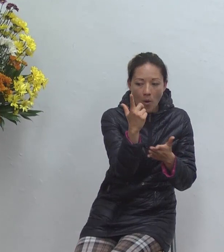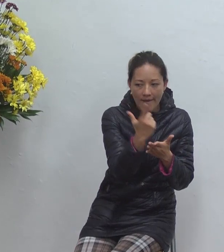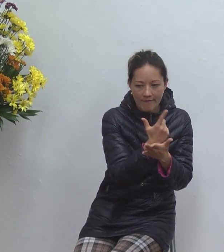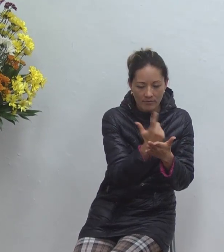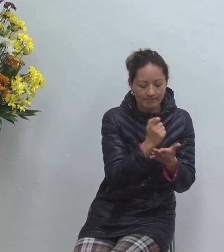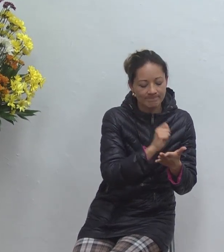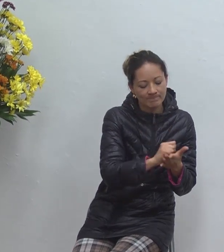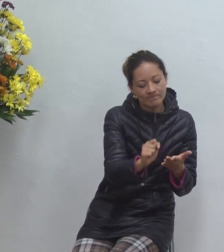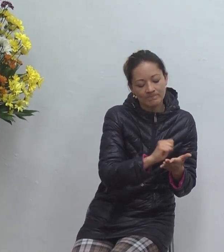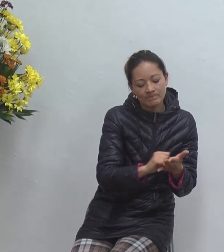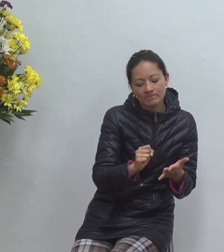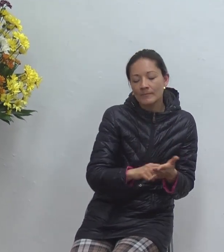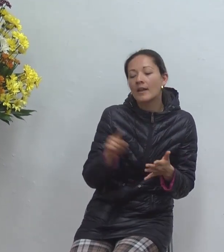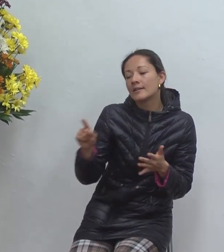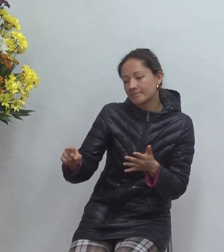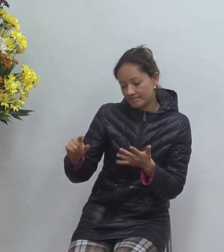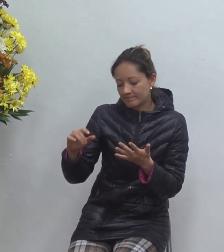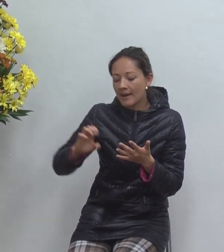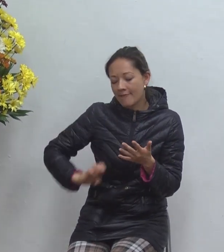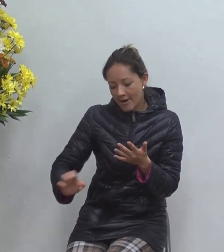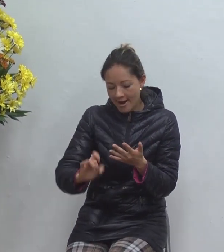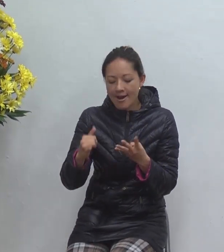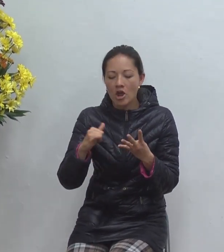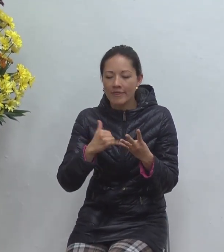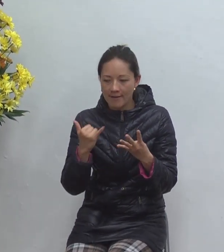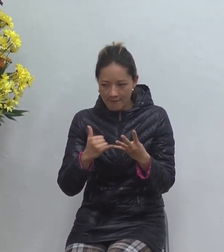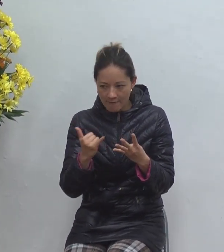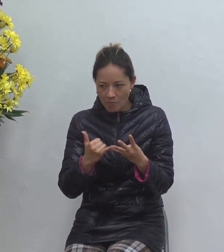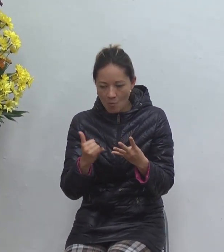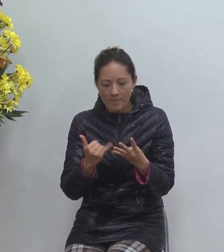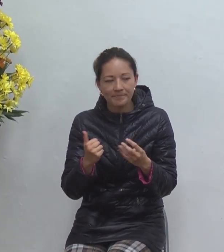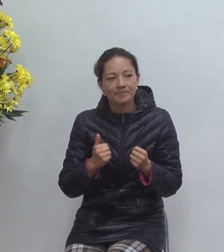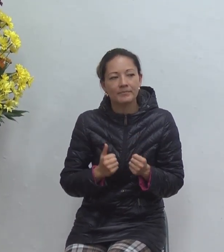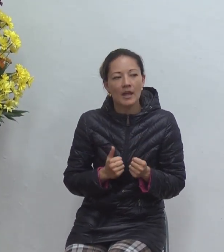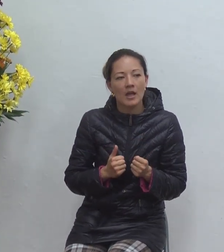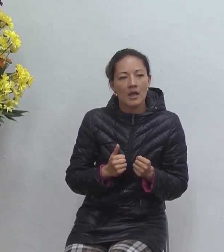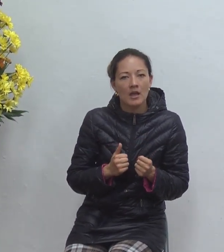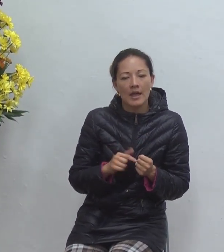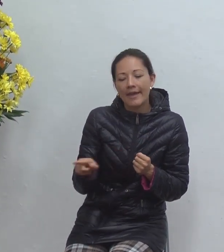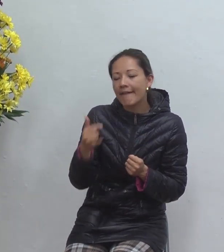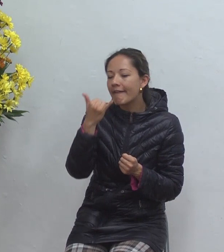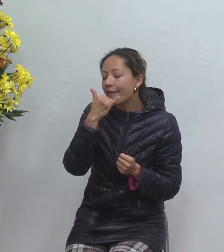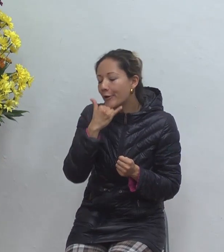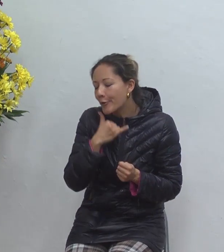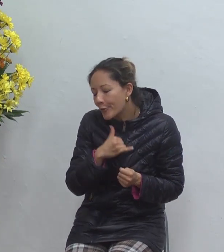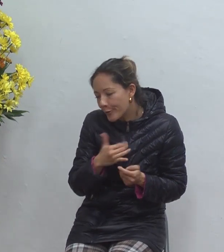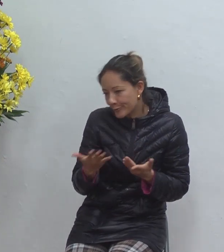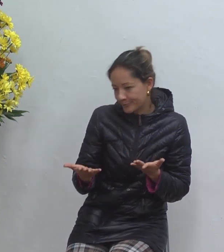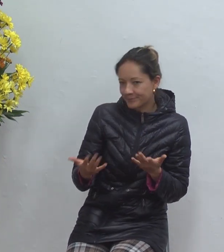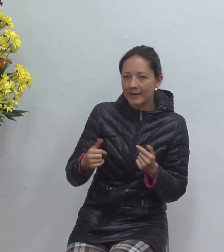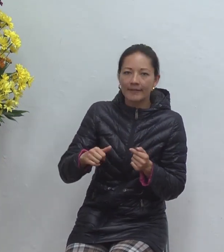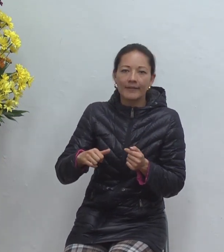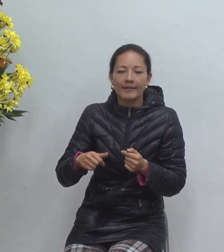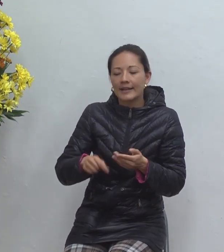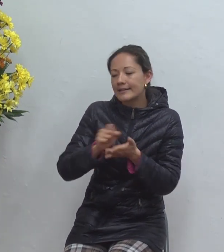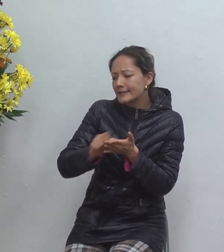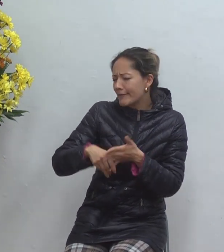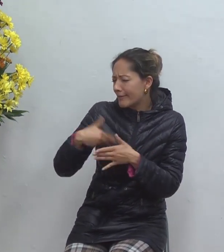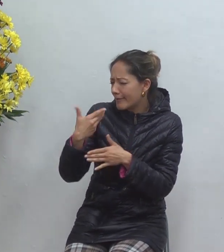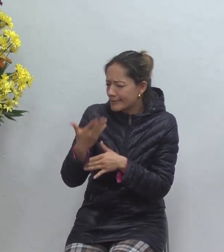no son tontos son muy vivos montaron corrientes de eruditos filólogos para decir